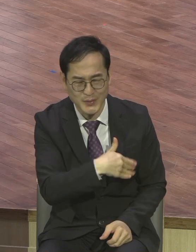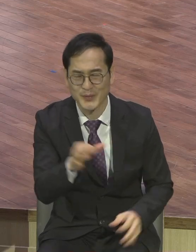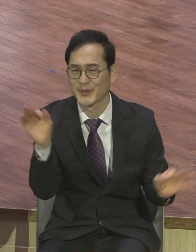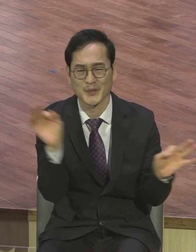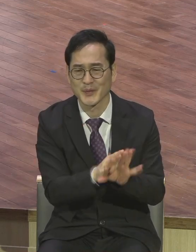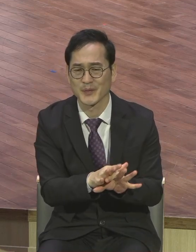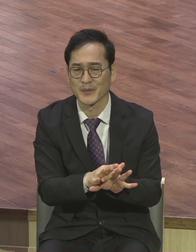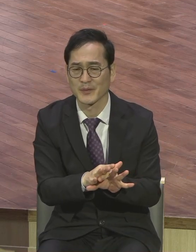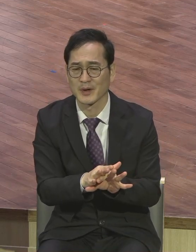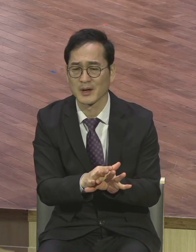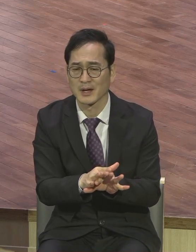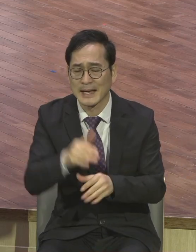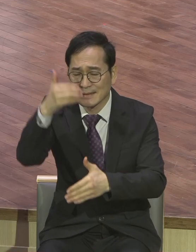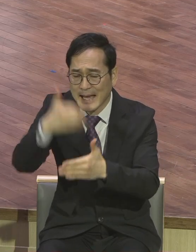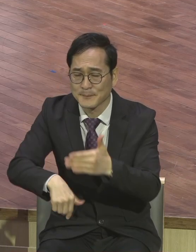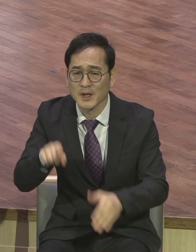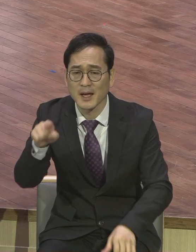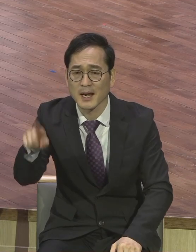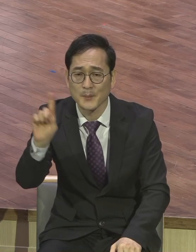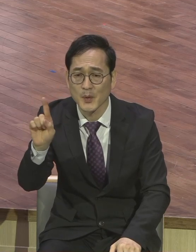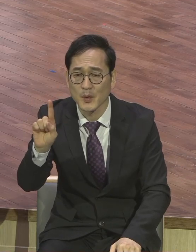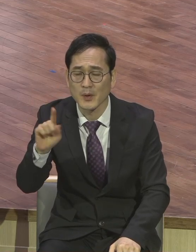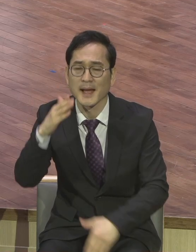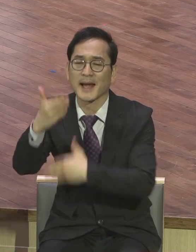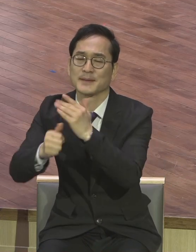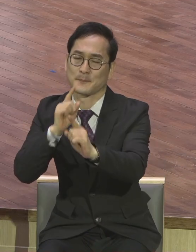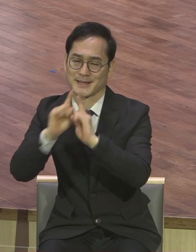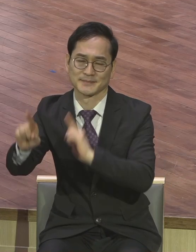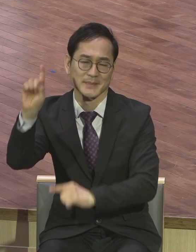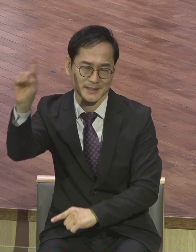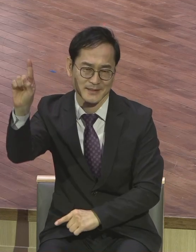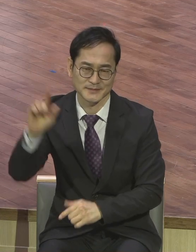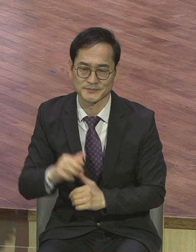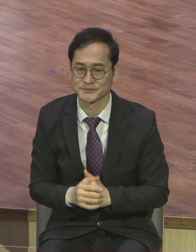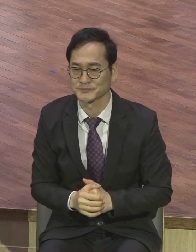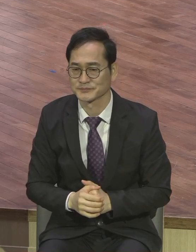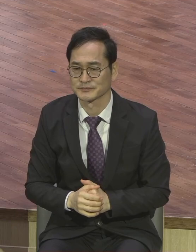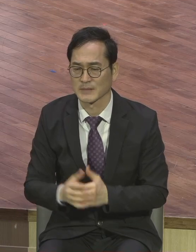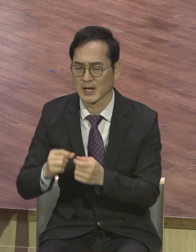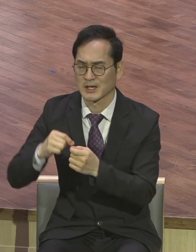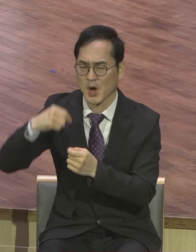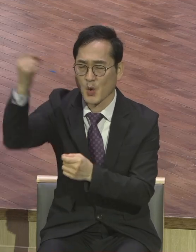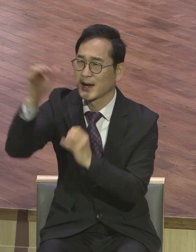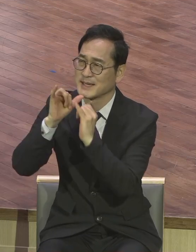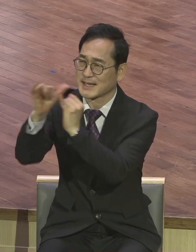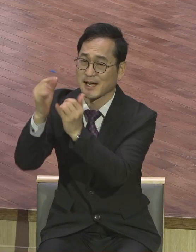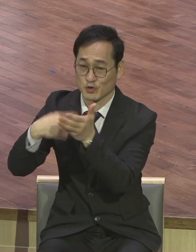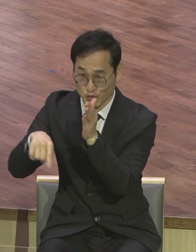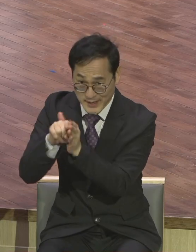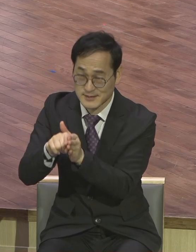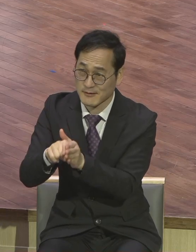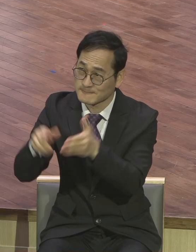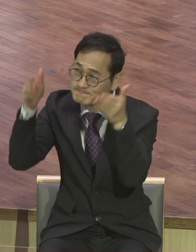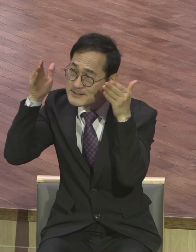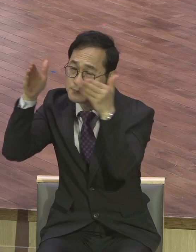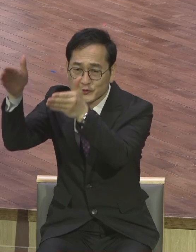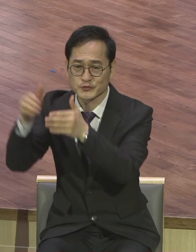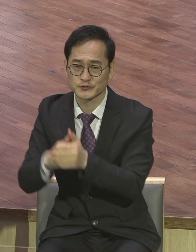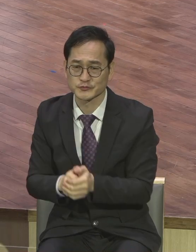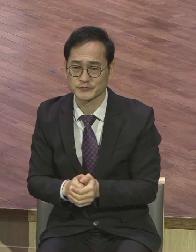정말로 영원한 상급을 위해서 투자하는 소론 인생이 아니라 본론